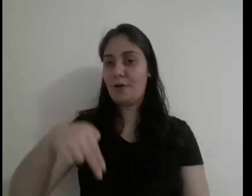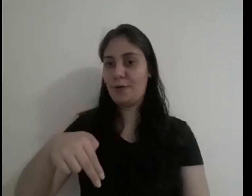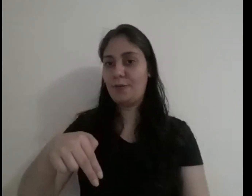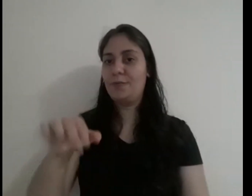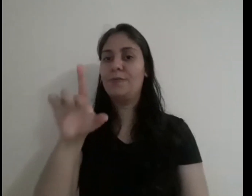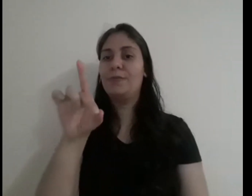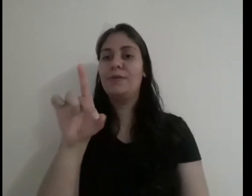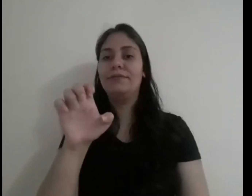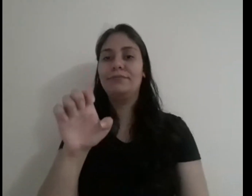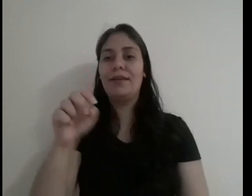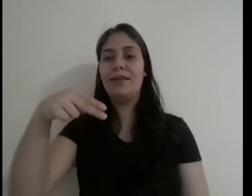Denizade,